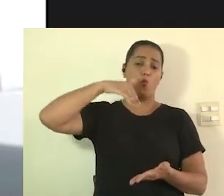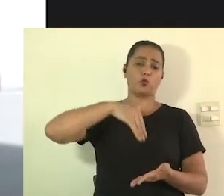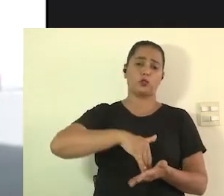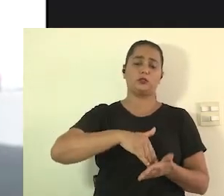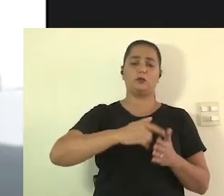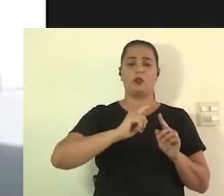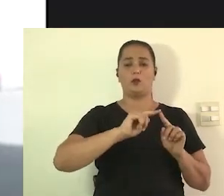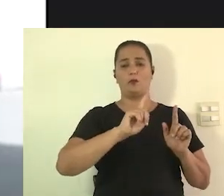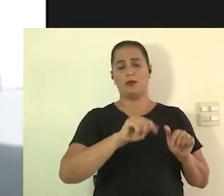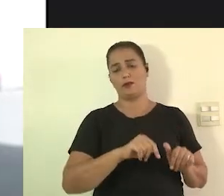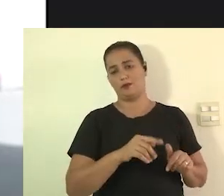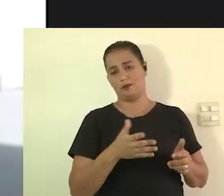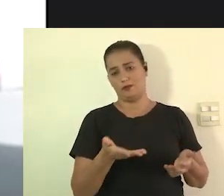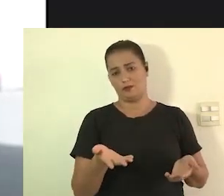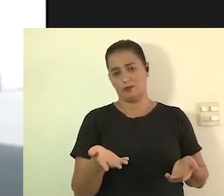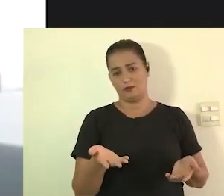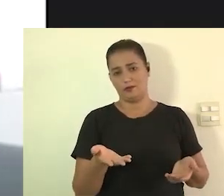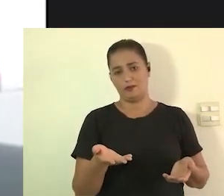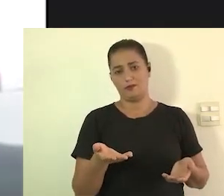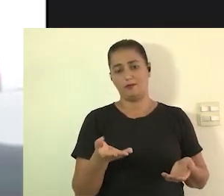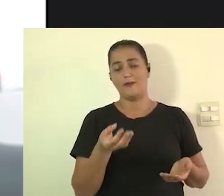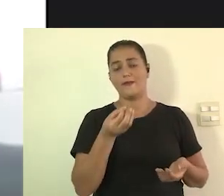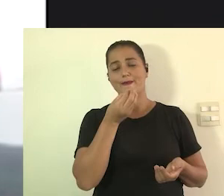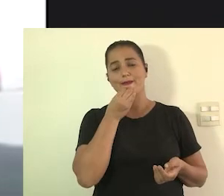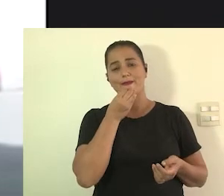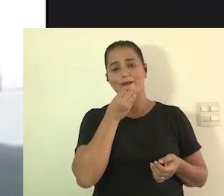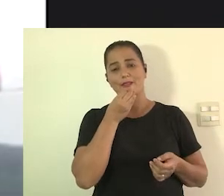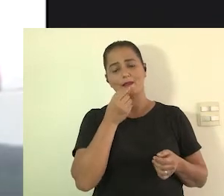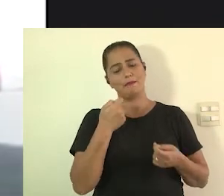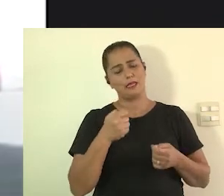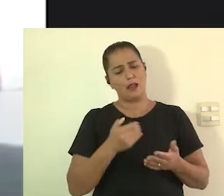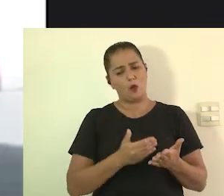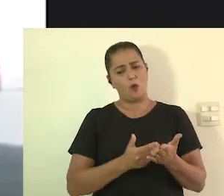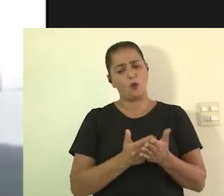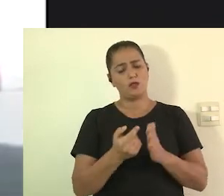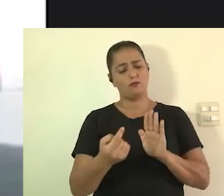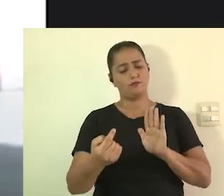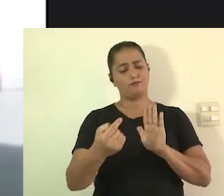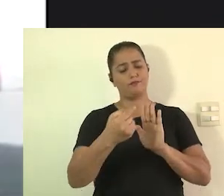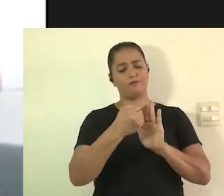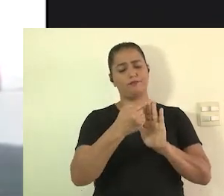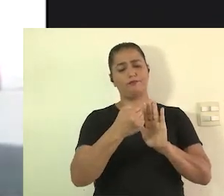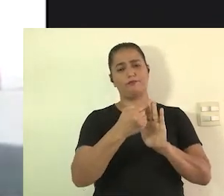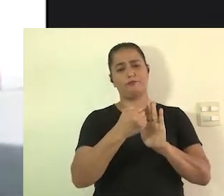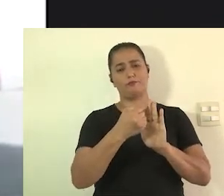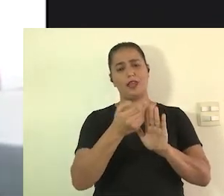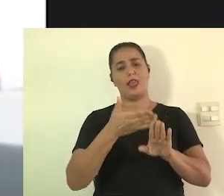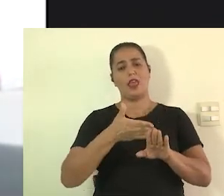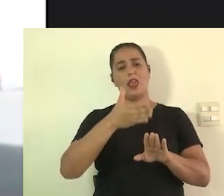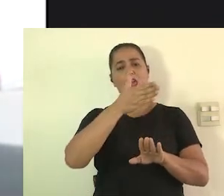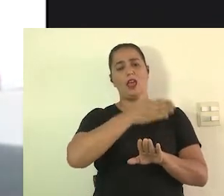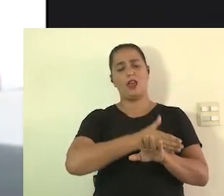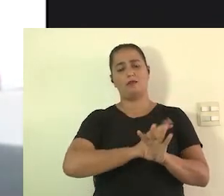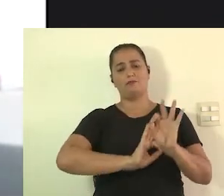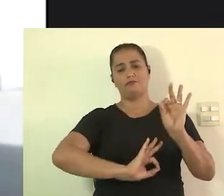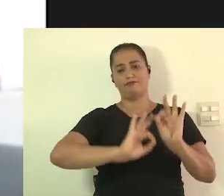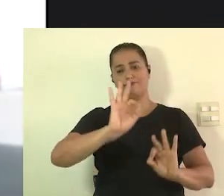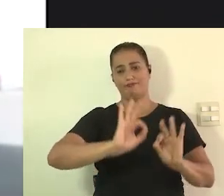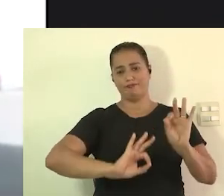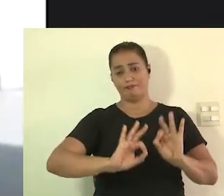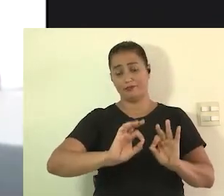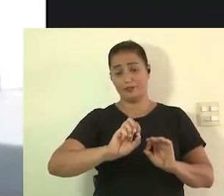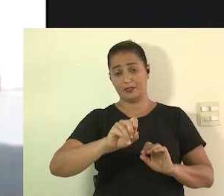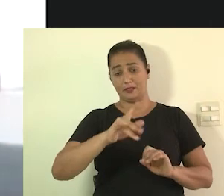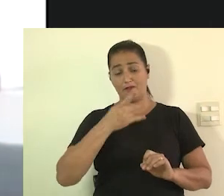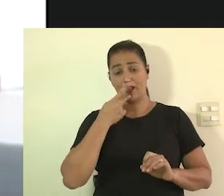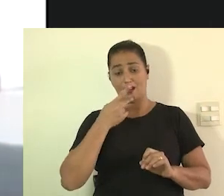projeto enquanto ela deveria vir no início do projeto na pré-produção então se a gente